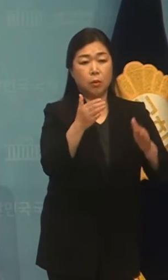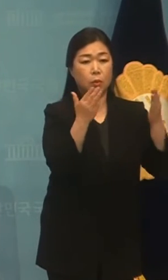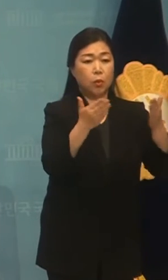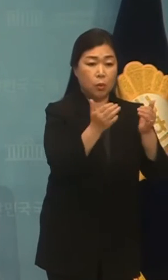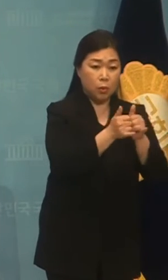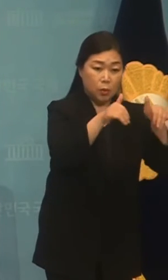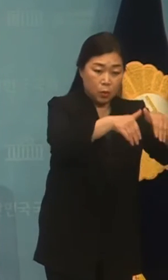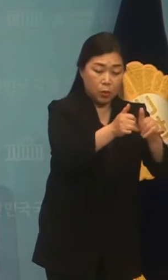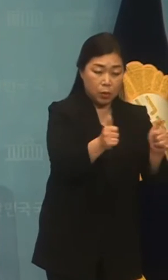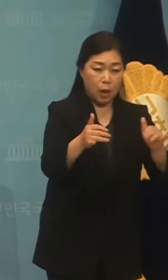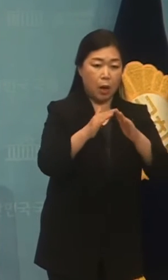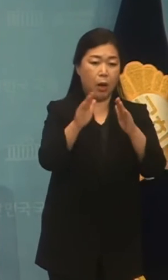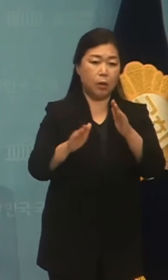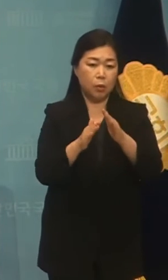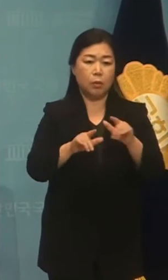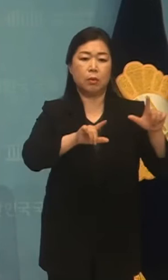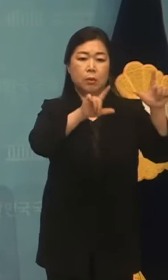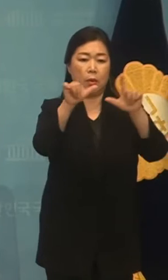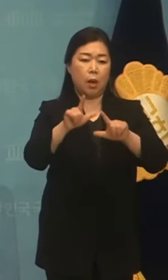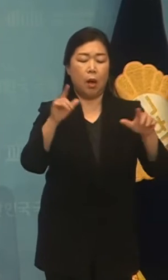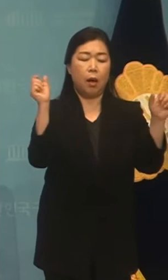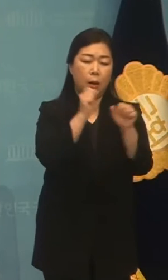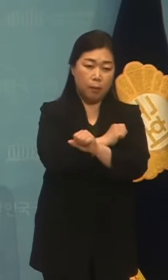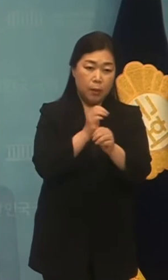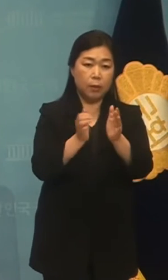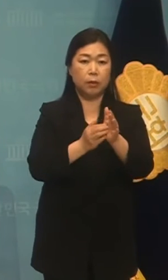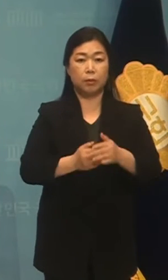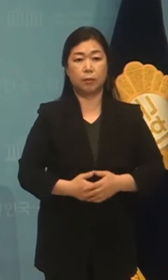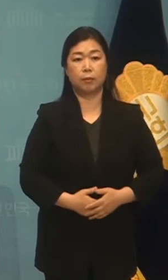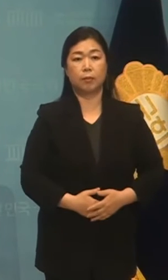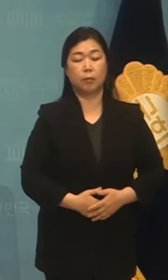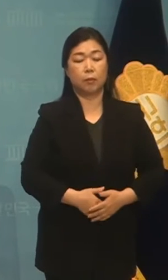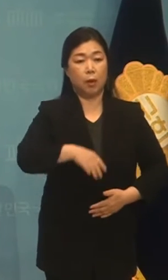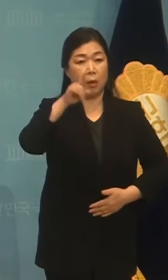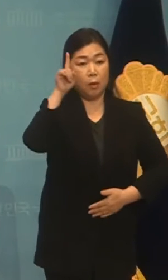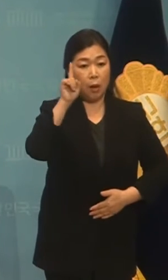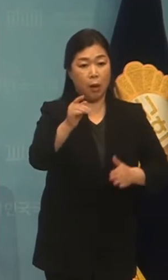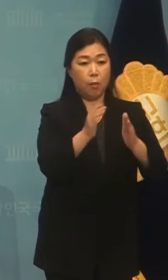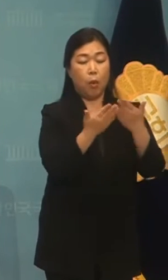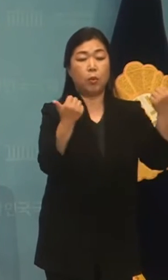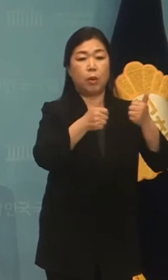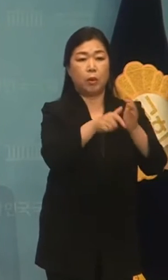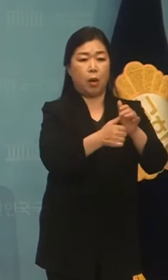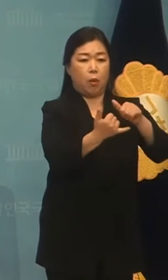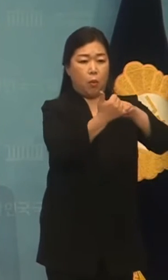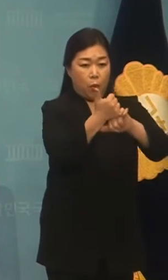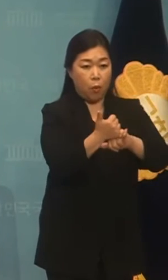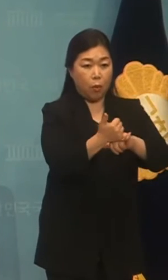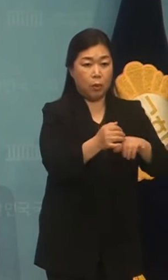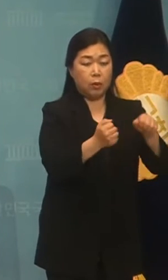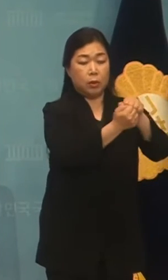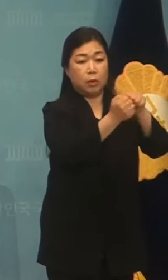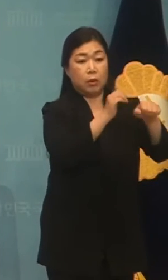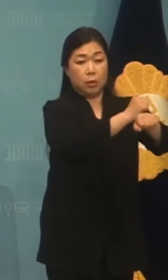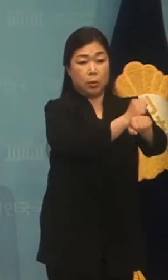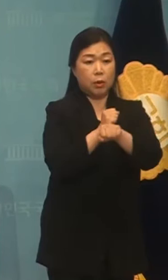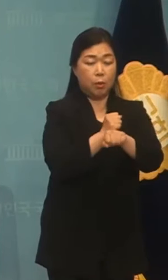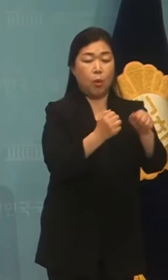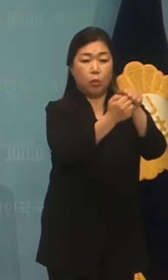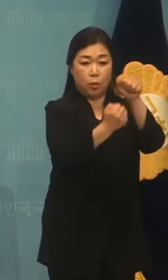가족들의 삶이 화탄지경에 이르렀습니다. 내일 본회의에서 반드시 체포동의안이 처리되어야 합니다.